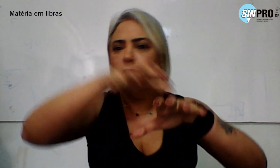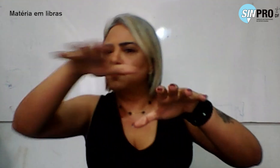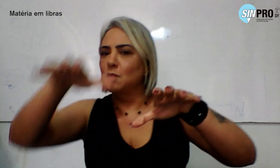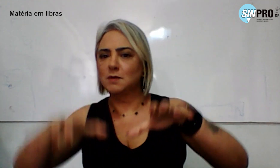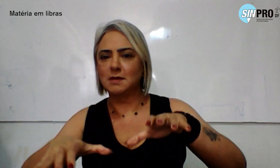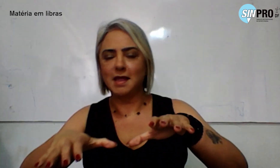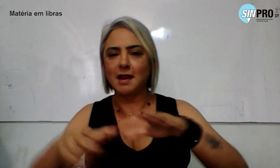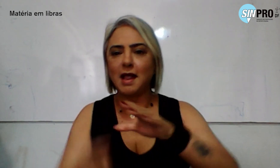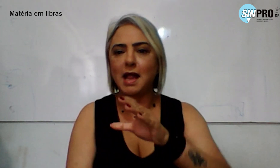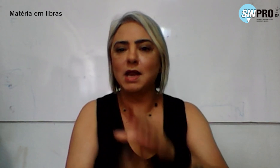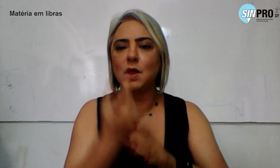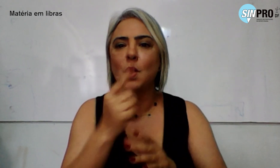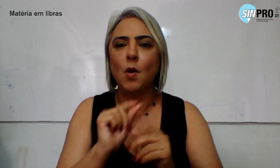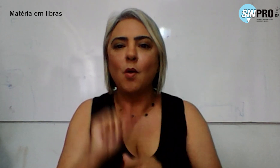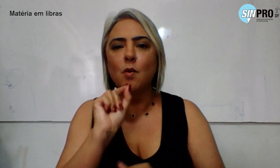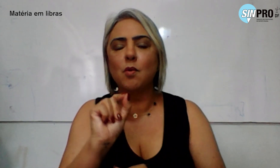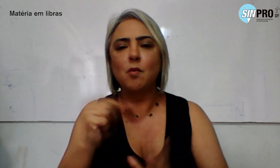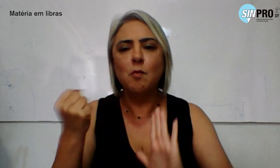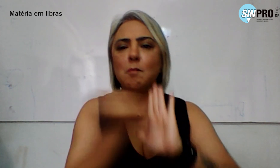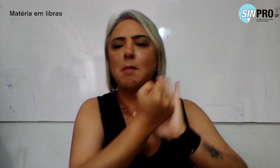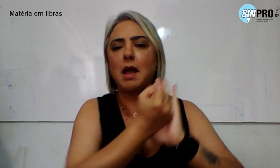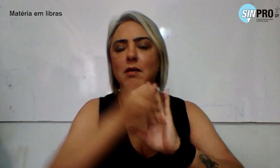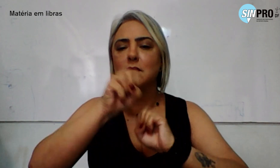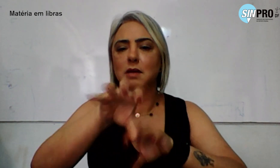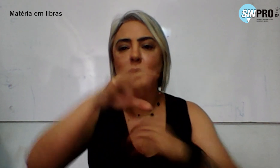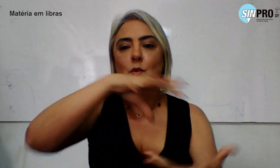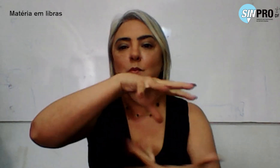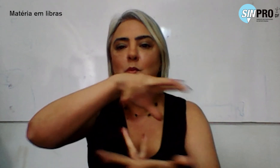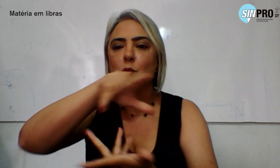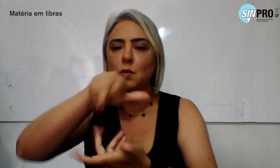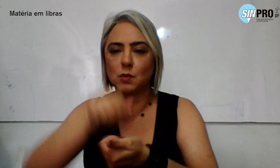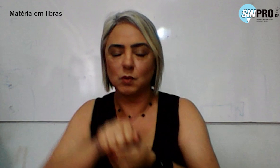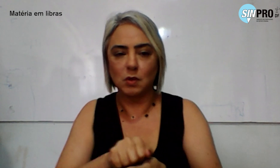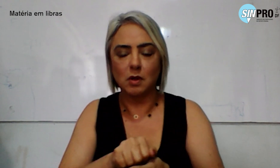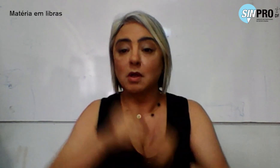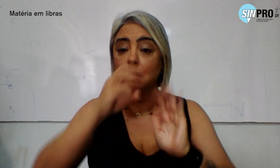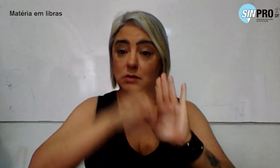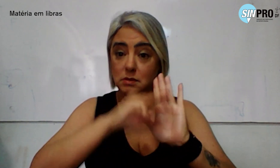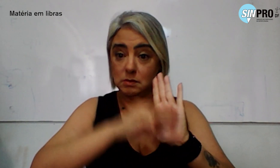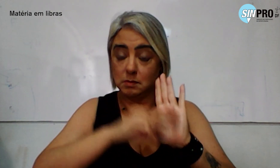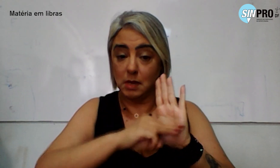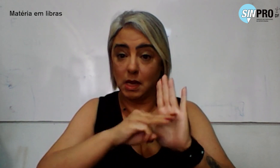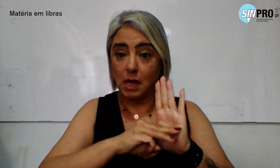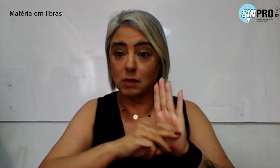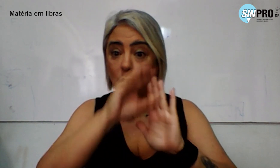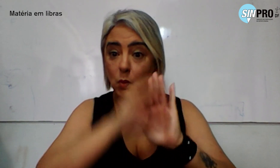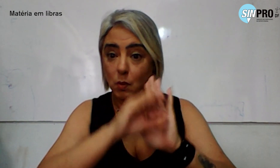estabelecendo-se como um marco na educação global. Seus métodos e conceitos foram